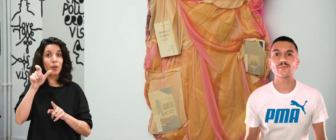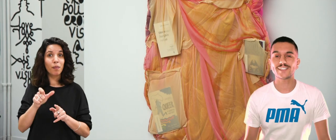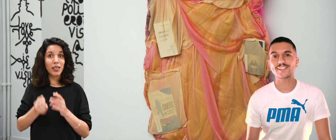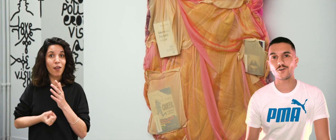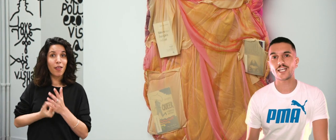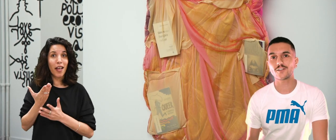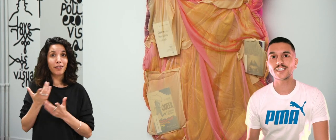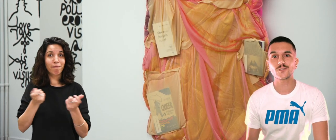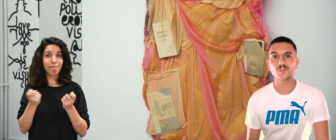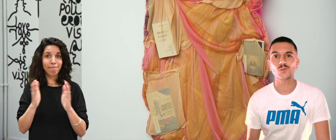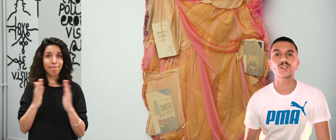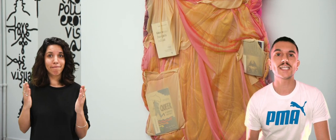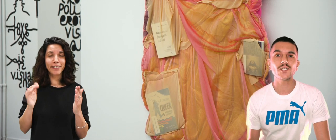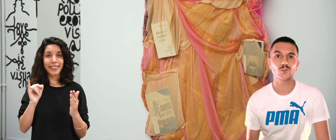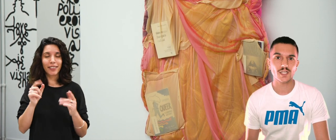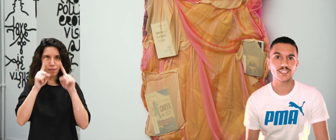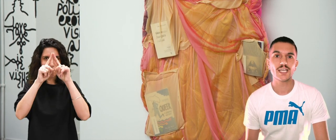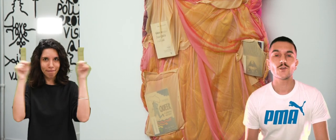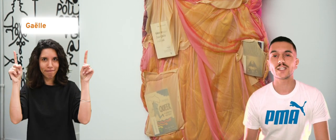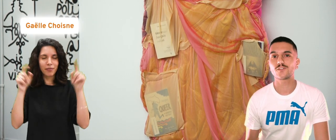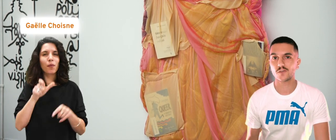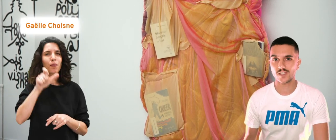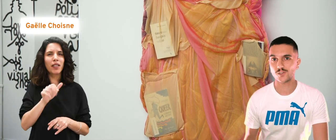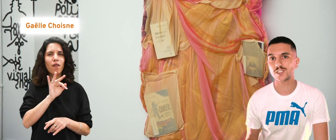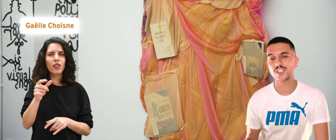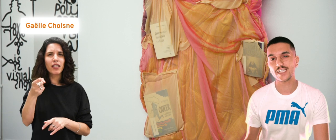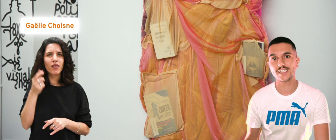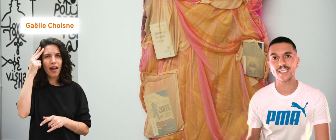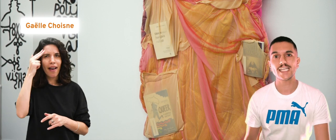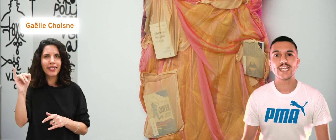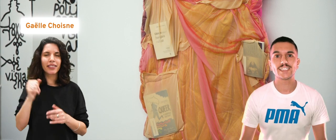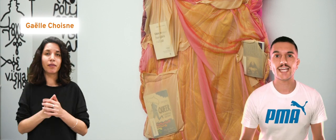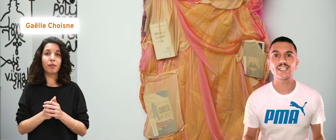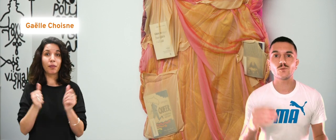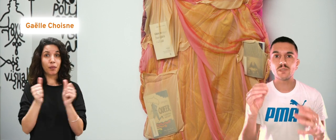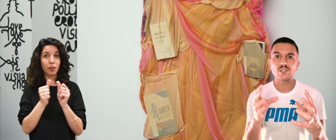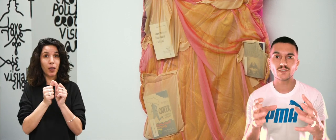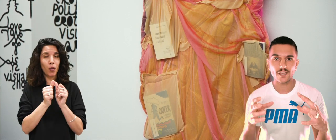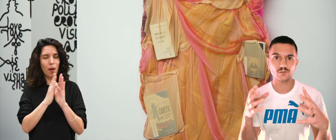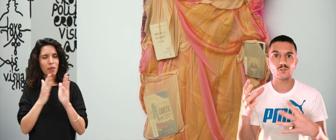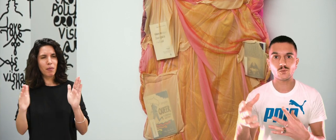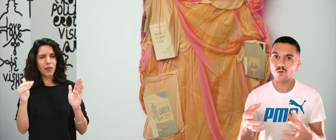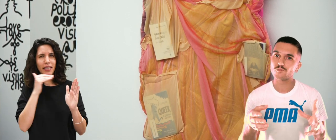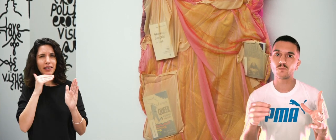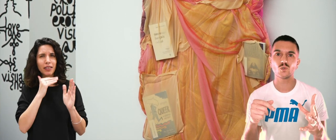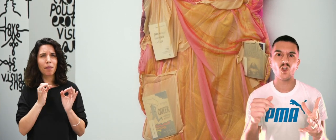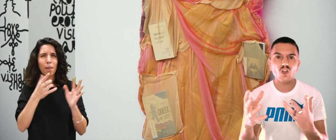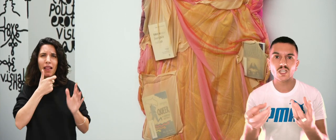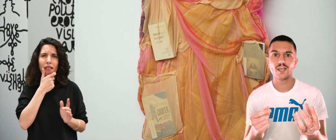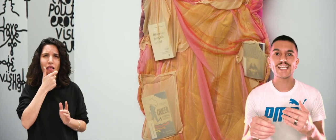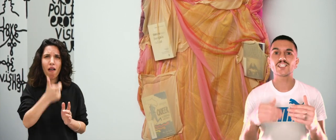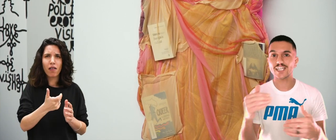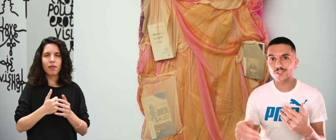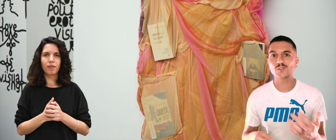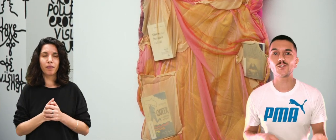La deuxième artiste qui encadre l'entrée de l'exposition, c'est Gaëlle Chouane, une artiste française d'origine haïtienne, qui réalise une bibliothèque en tissu en forme de